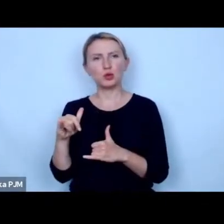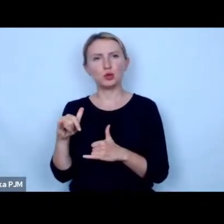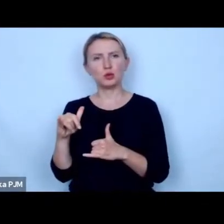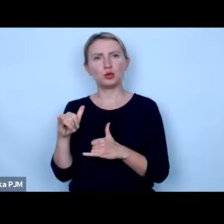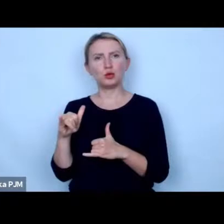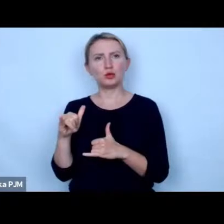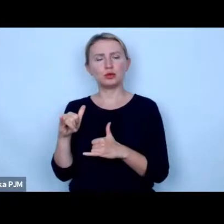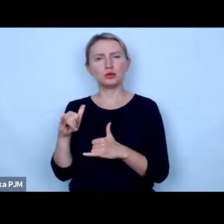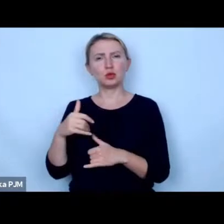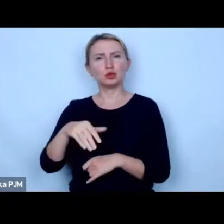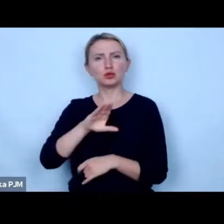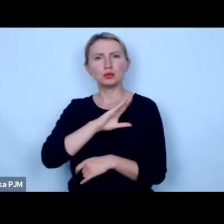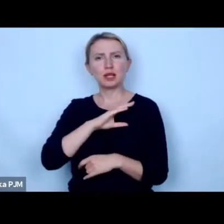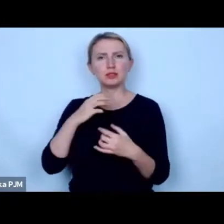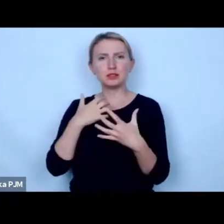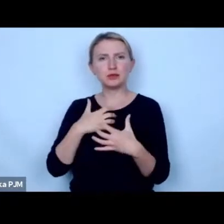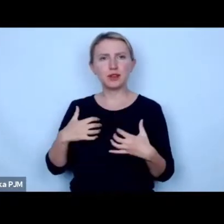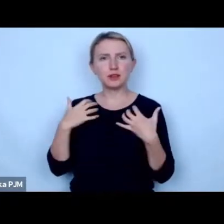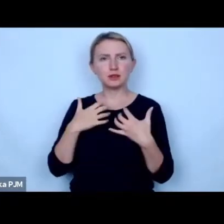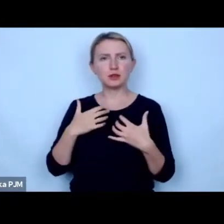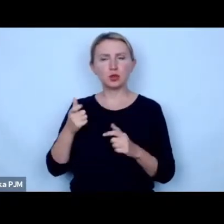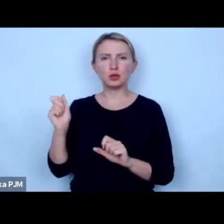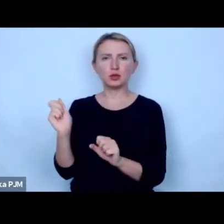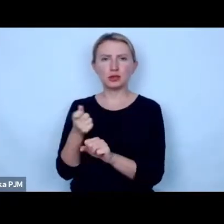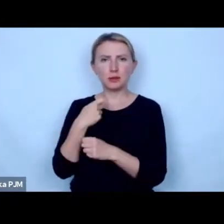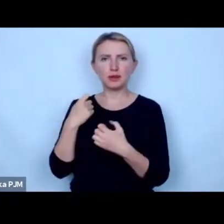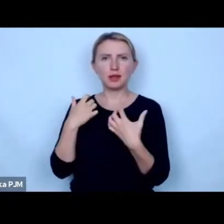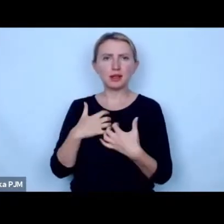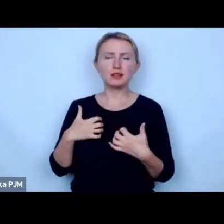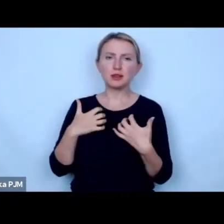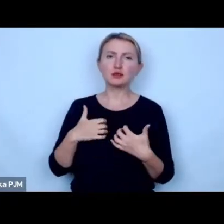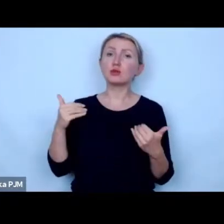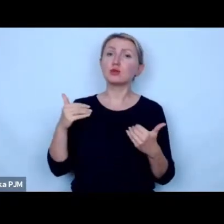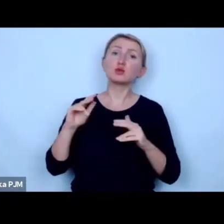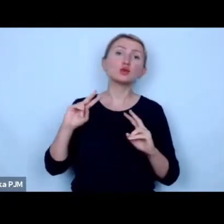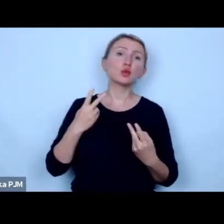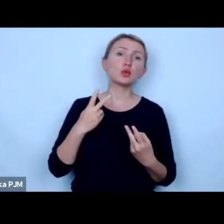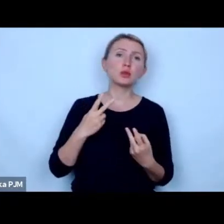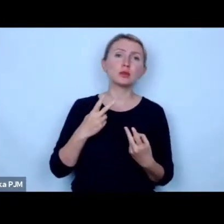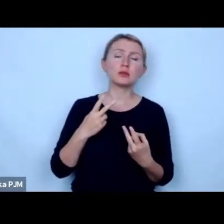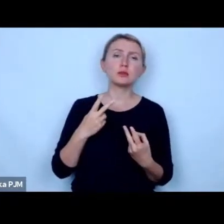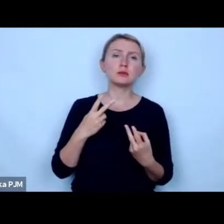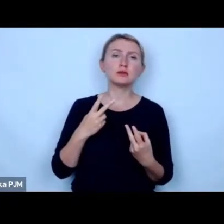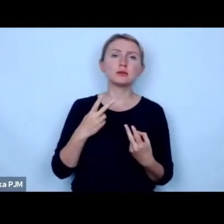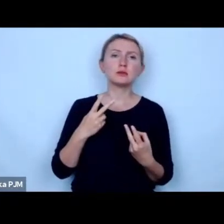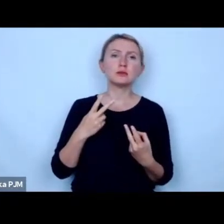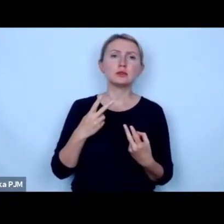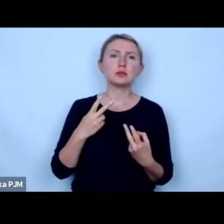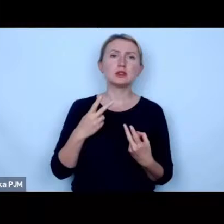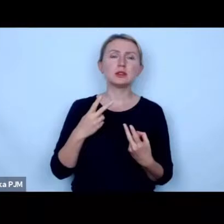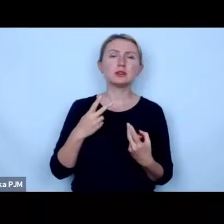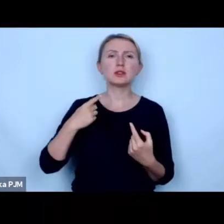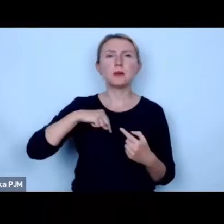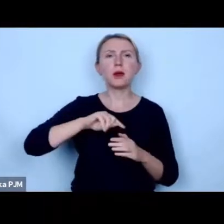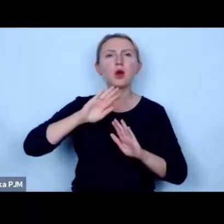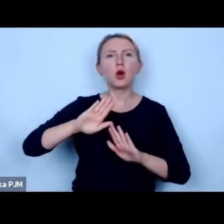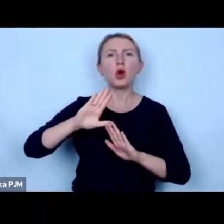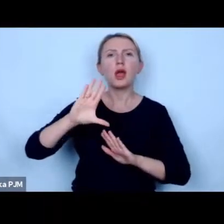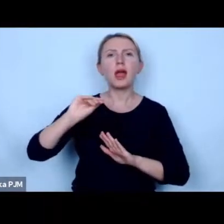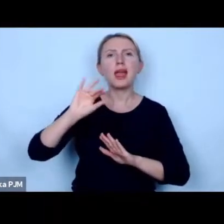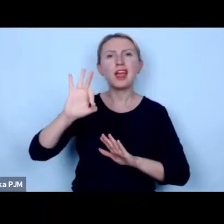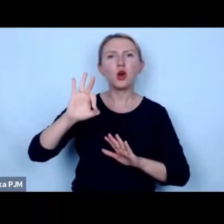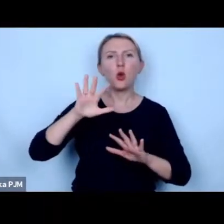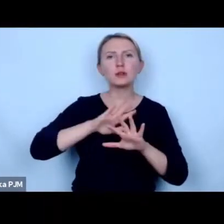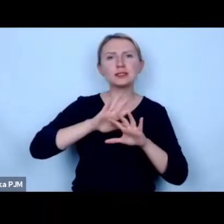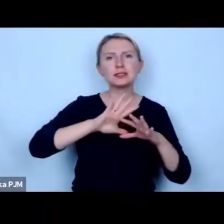do śmierci zwierząt w ogóle i do zabijania zwierząt ono być może wynika z tego że environmentalisti chronią ekosystemy